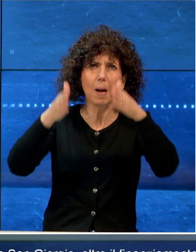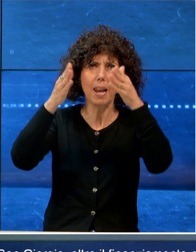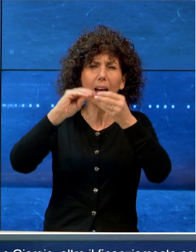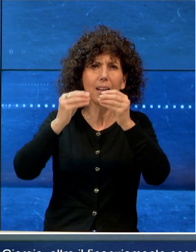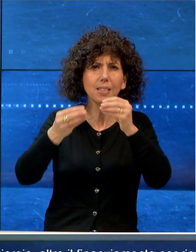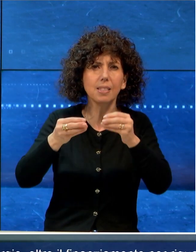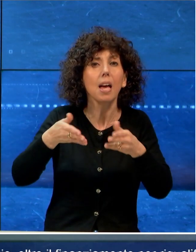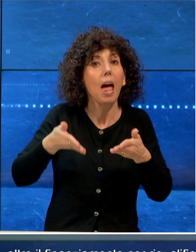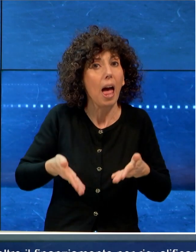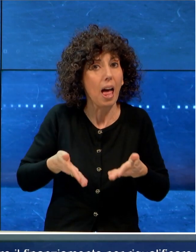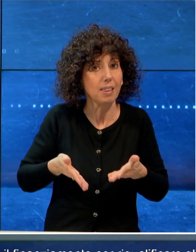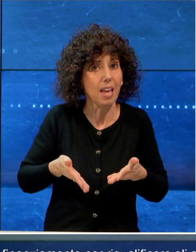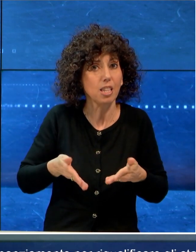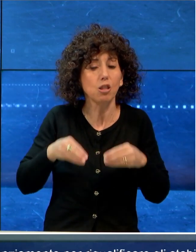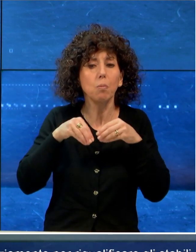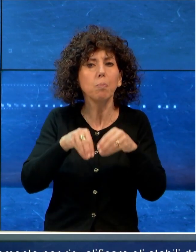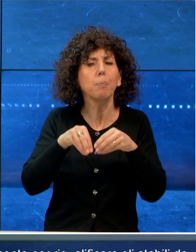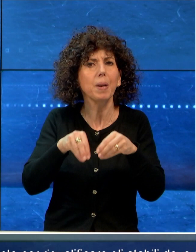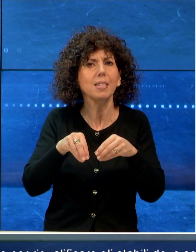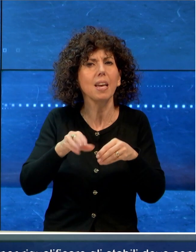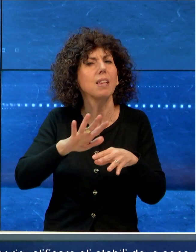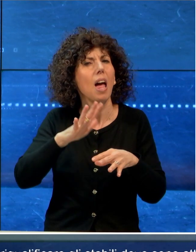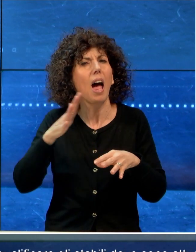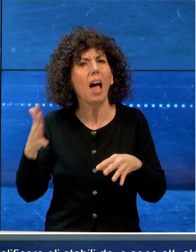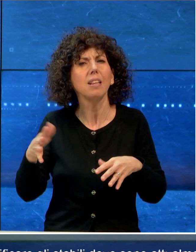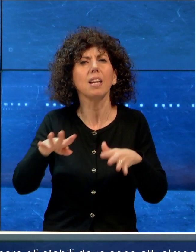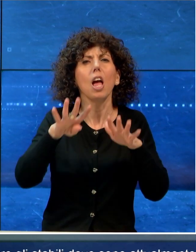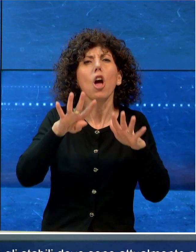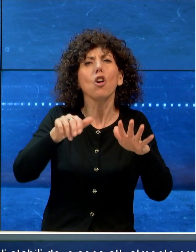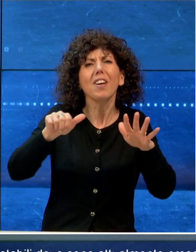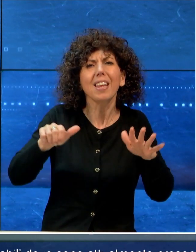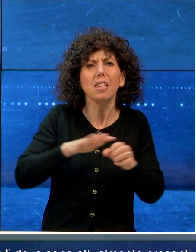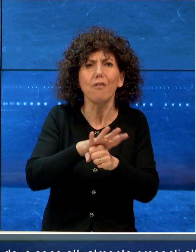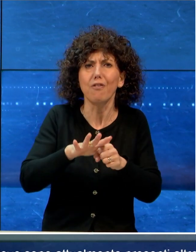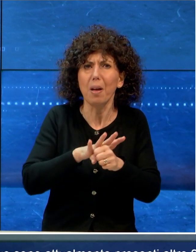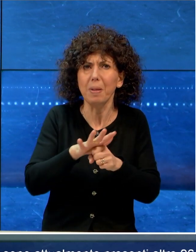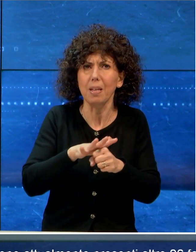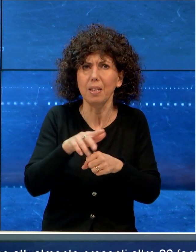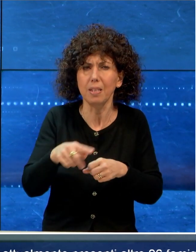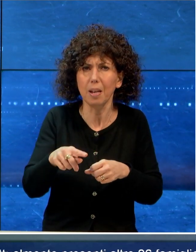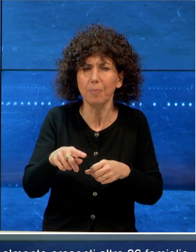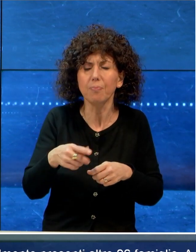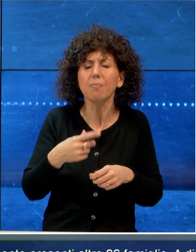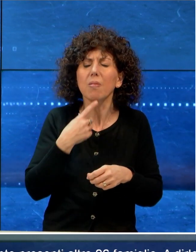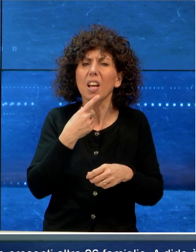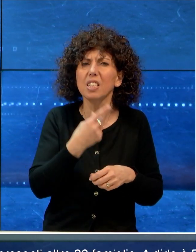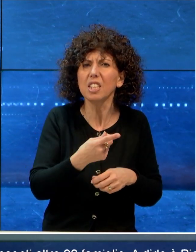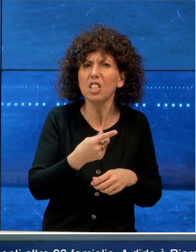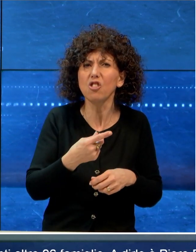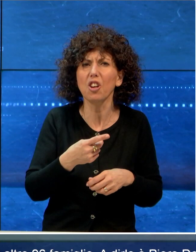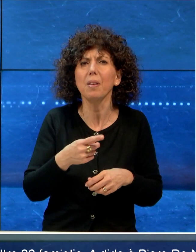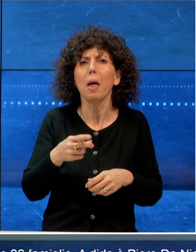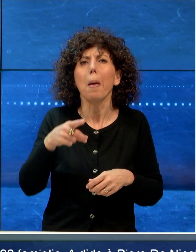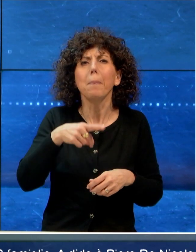sono attualmente presenti altre 96 famiglie. A dirlo è Piero De